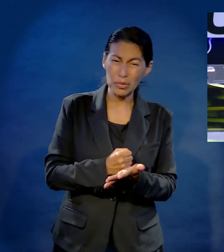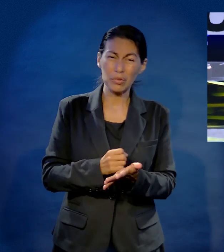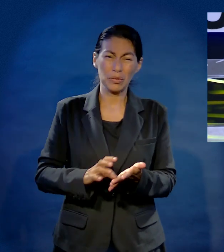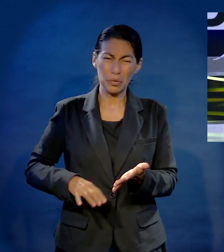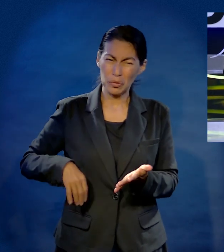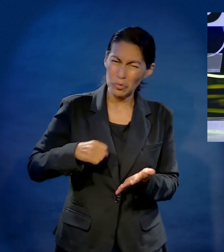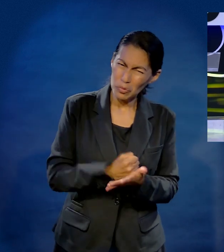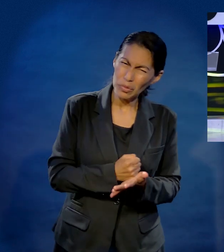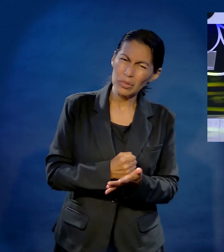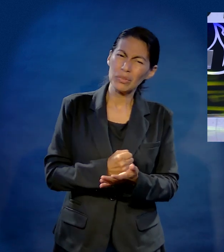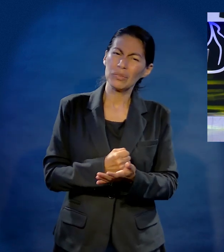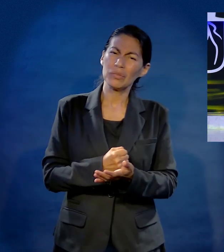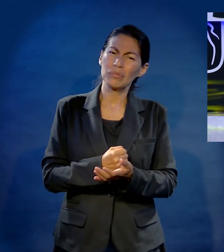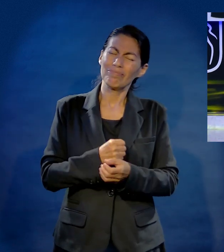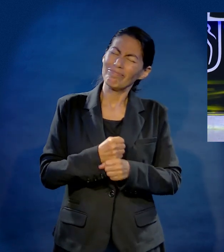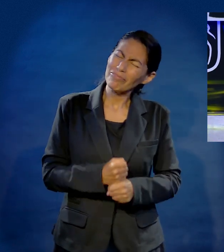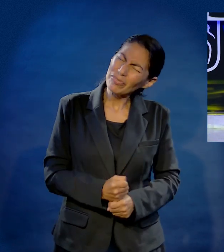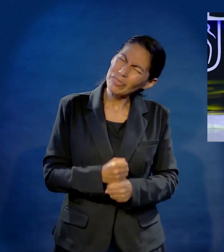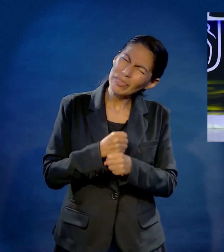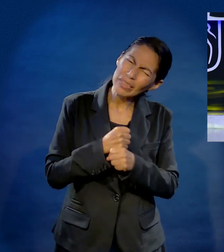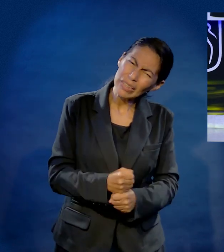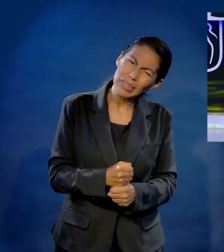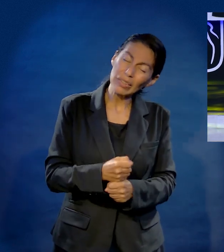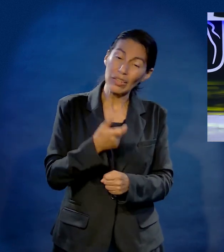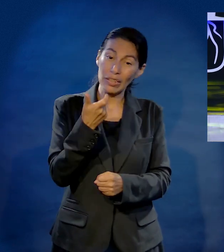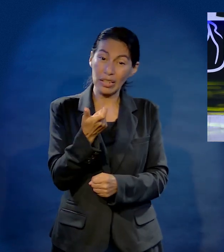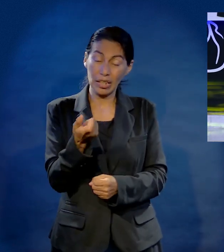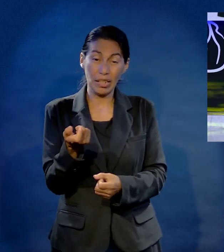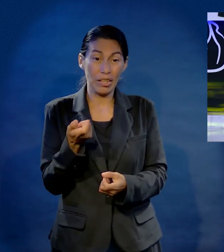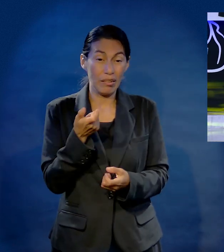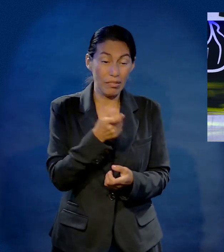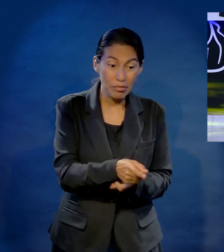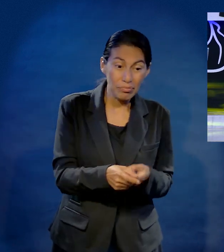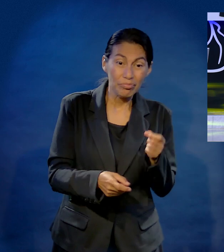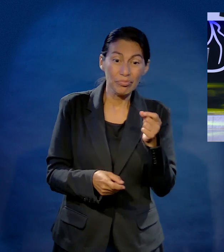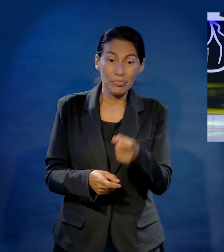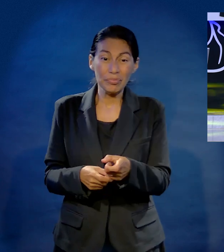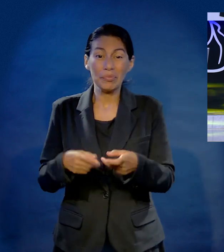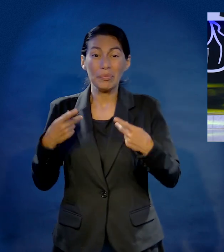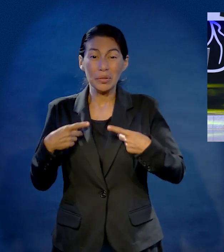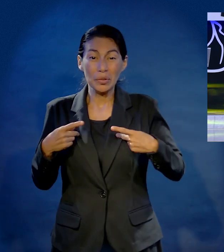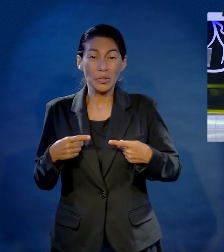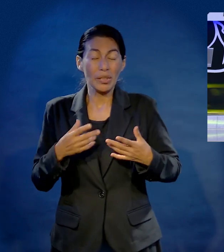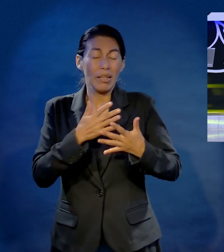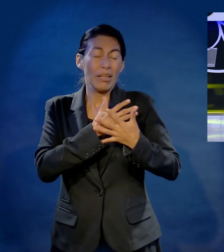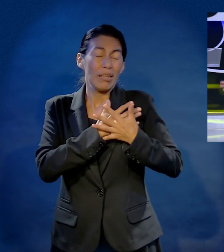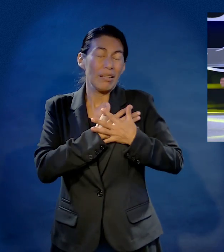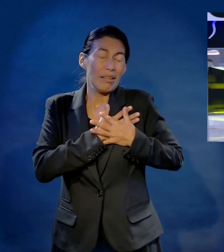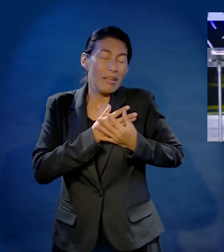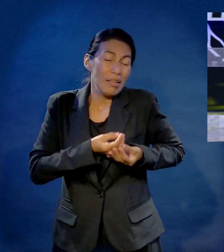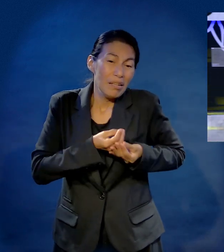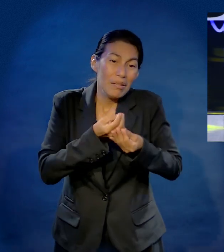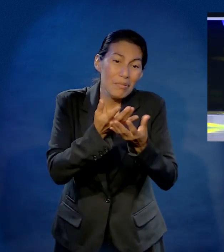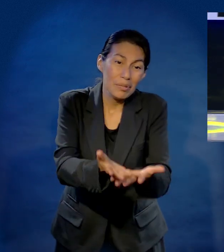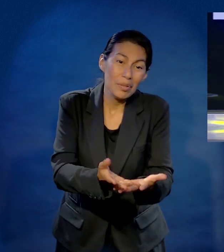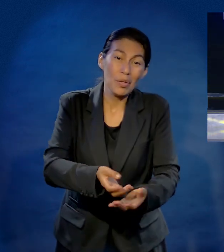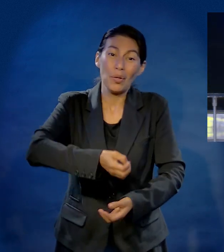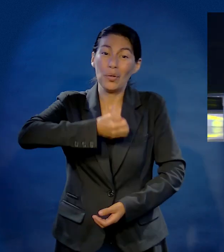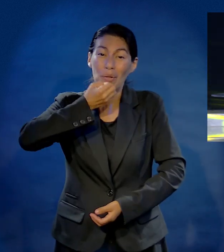Tanto esfuerzo, tanto sacrificio, tanto dinero invertido, tantos sueños de mucha gente que te ama,